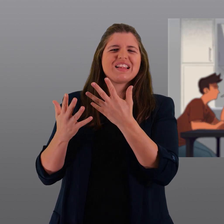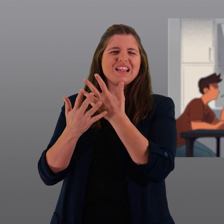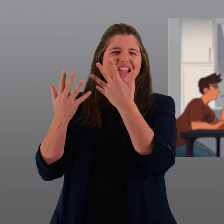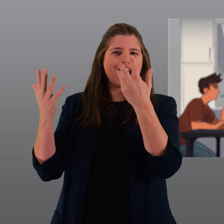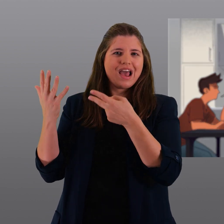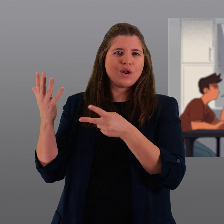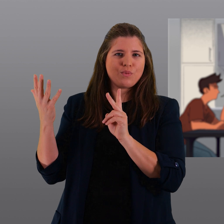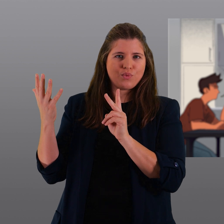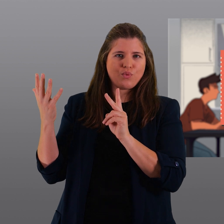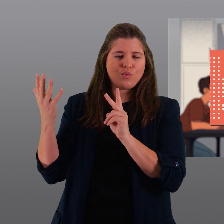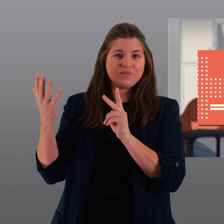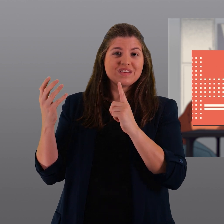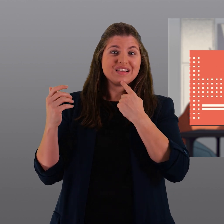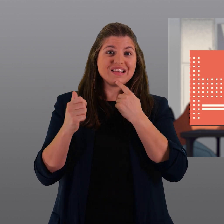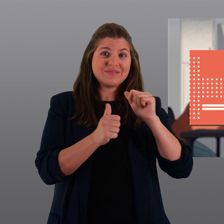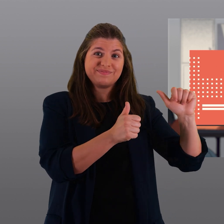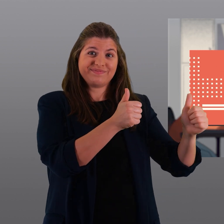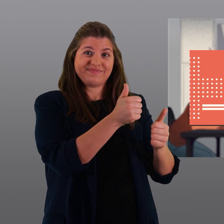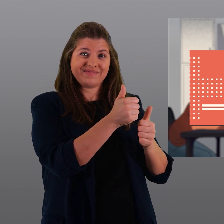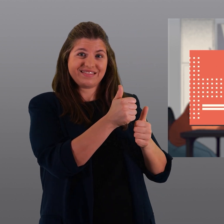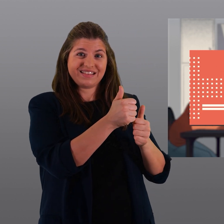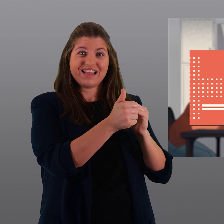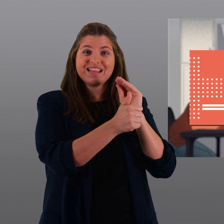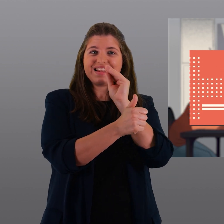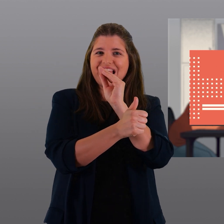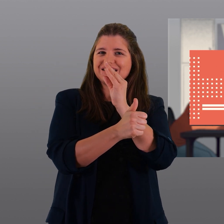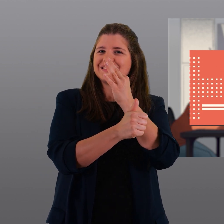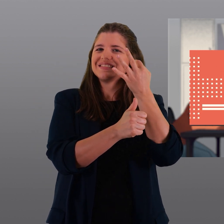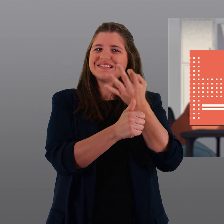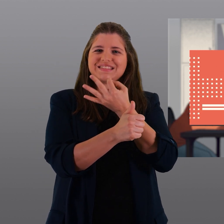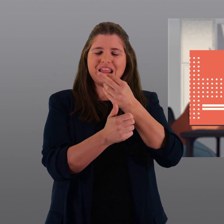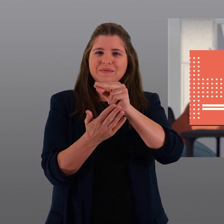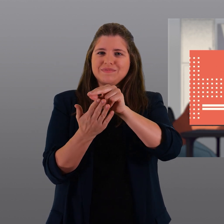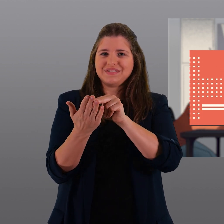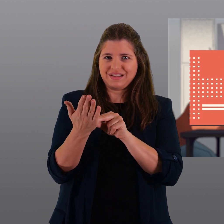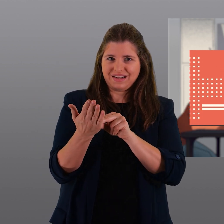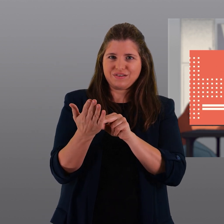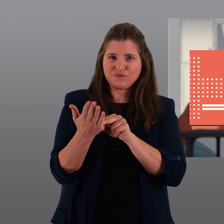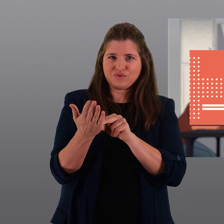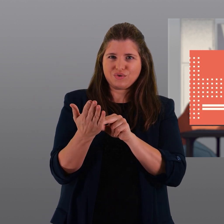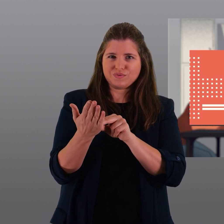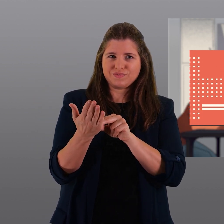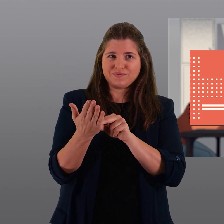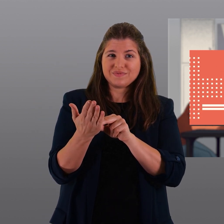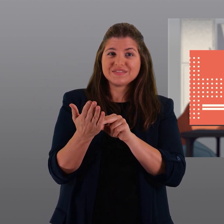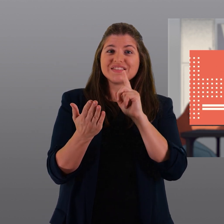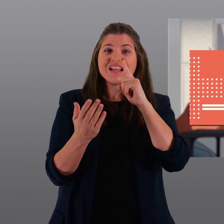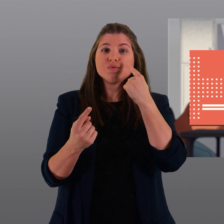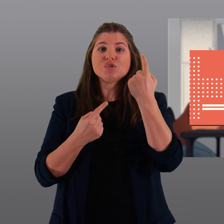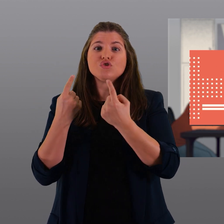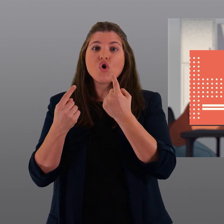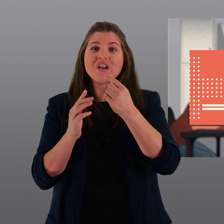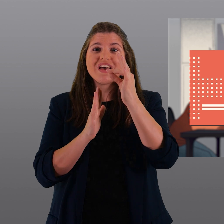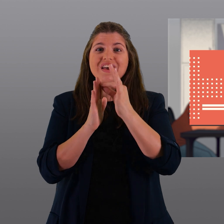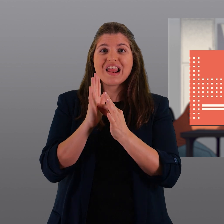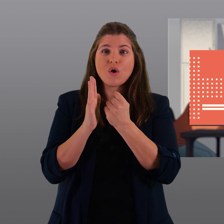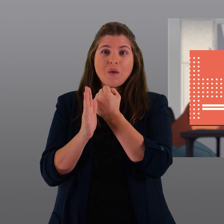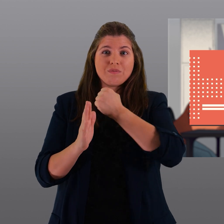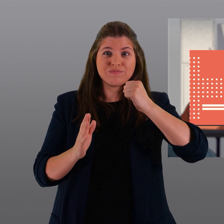fare chiarezza. Le richieste di sublocazione devono essere presentate sempre per iscritto e per i casi di ripetuta